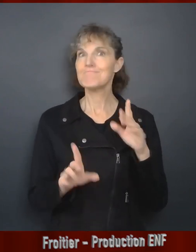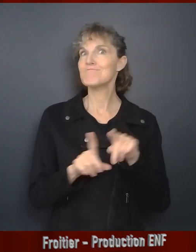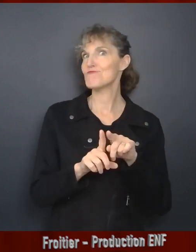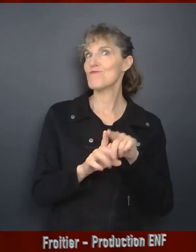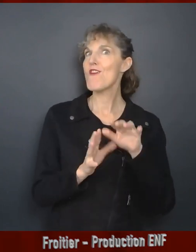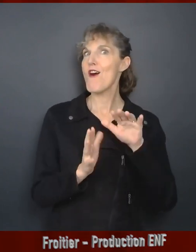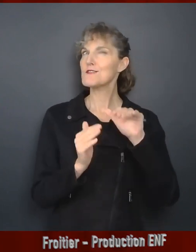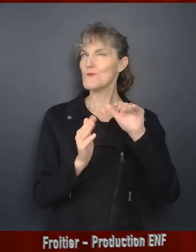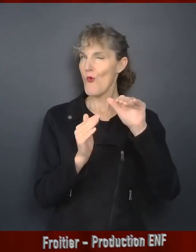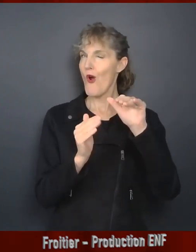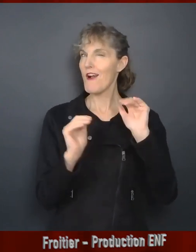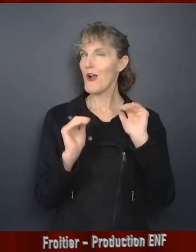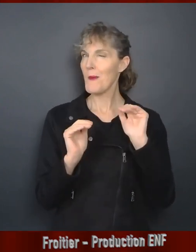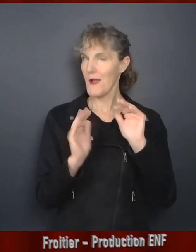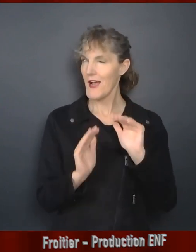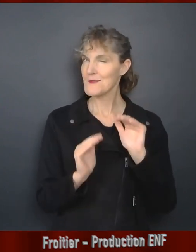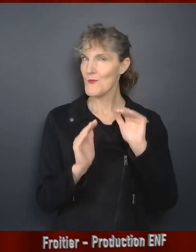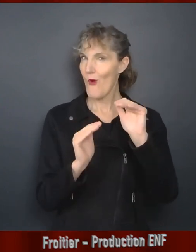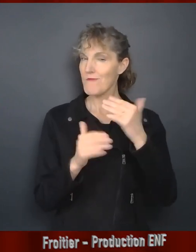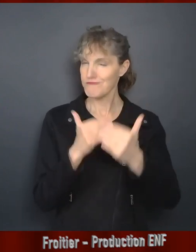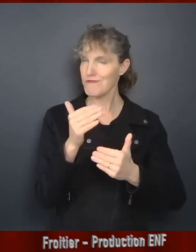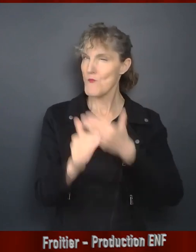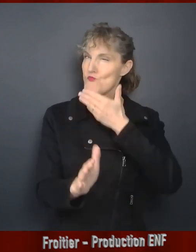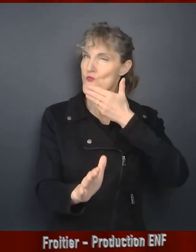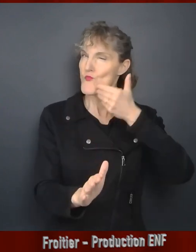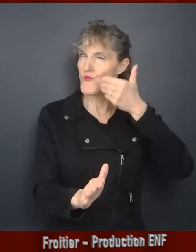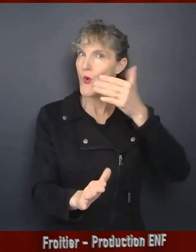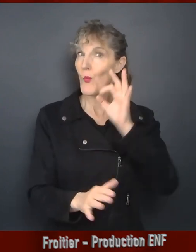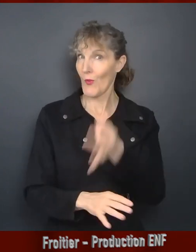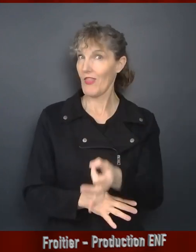et j'ai bon espoir d'être sur la bonne voie.